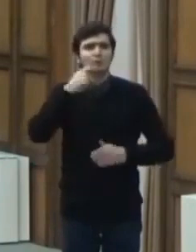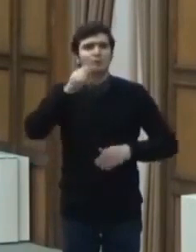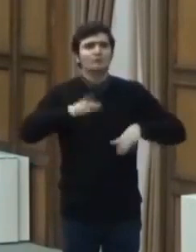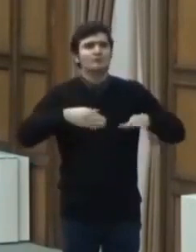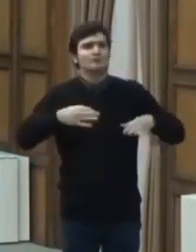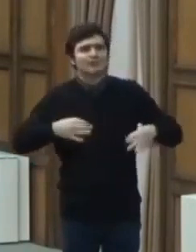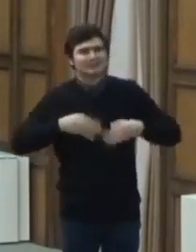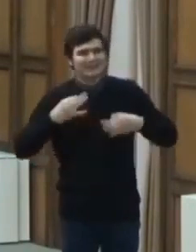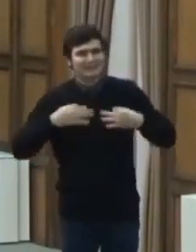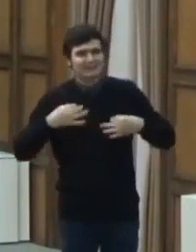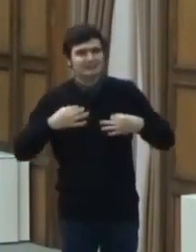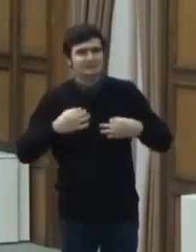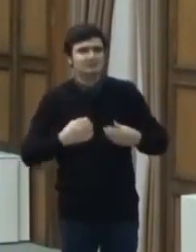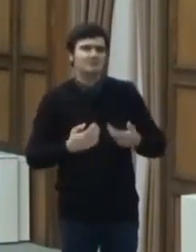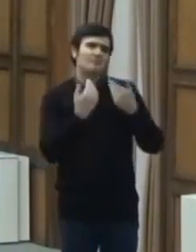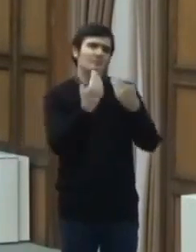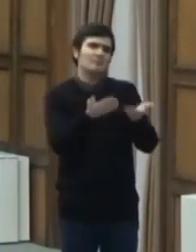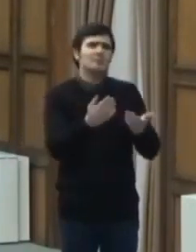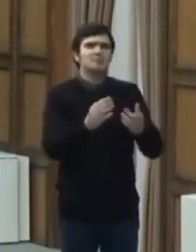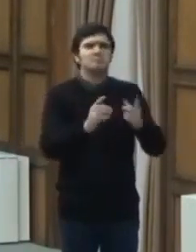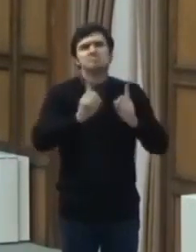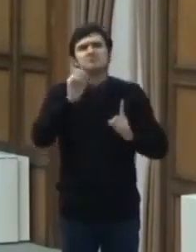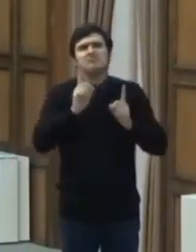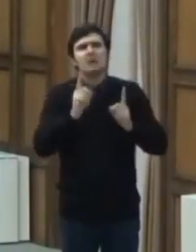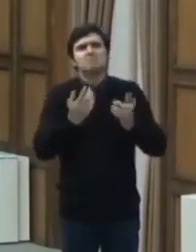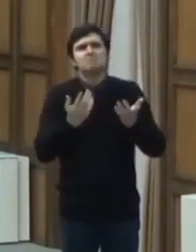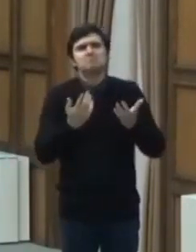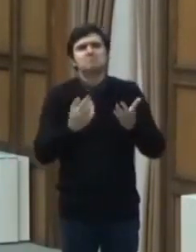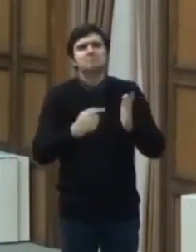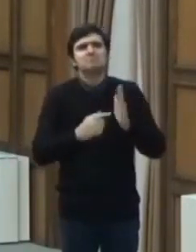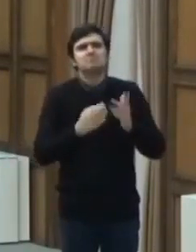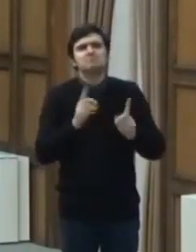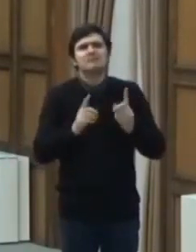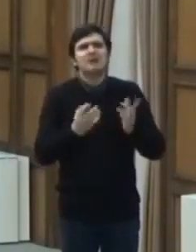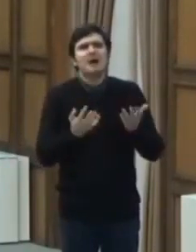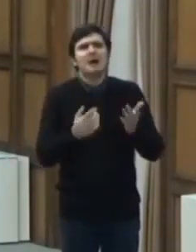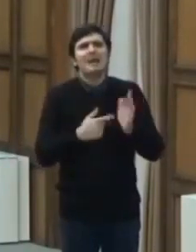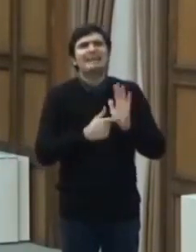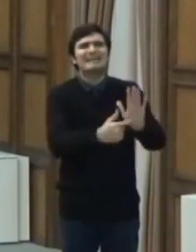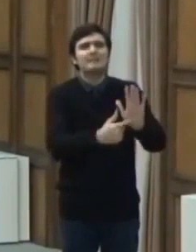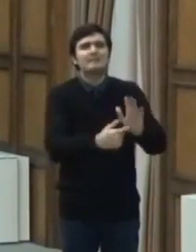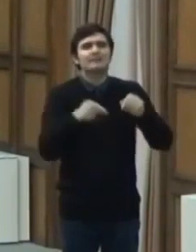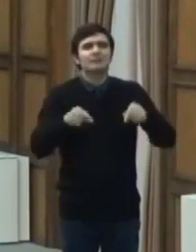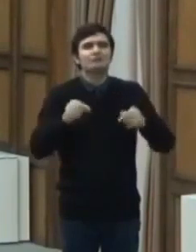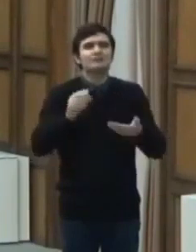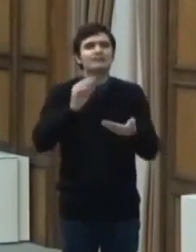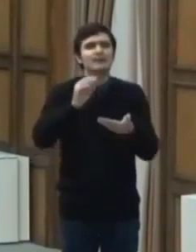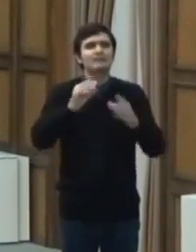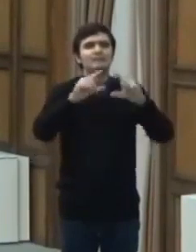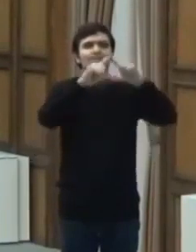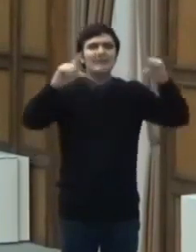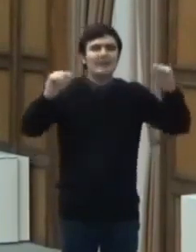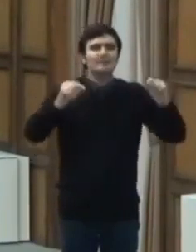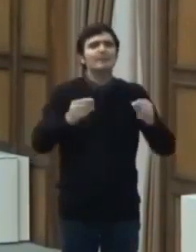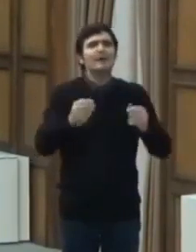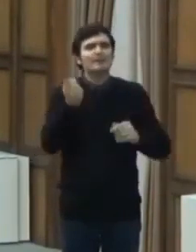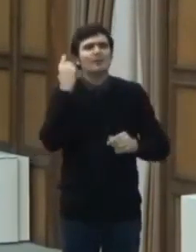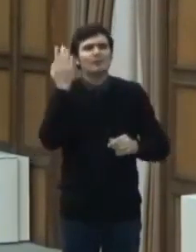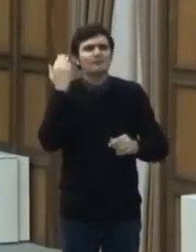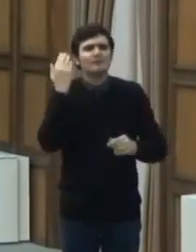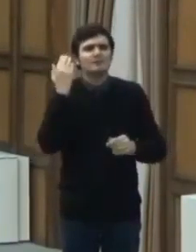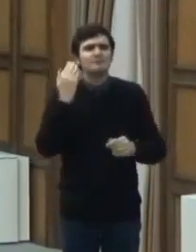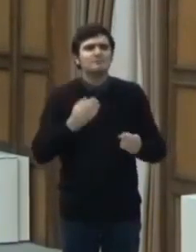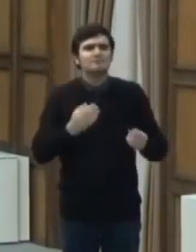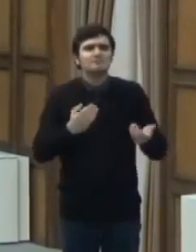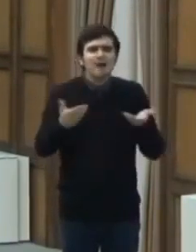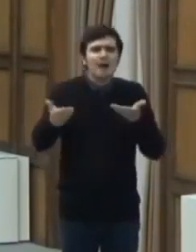Ministru al Sănătății să vă dea câteva exemple de asemenea teme care vor fi abordate în cel mai scurt timp într-o formă juridică,